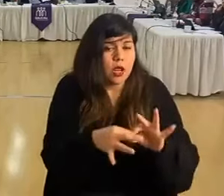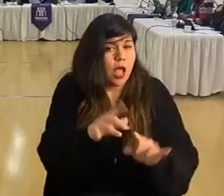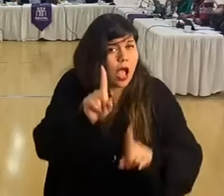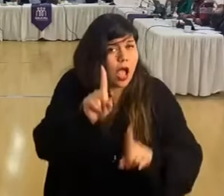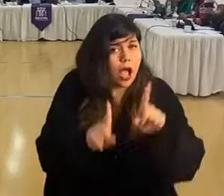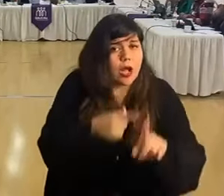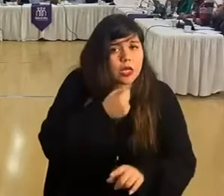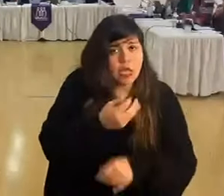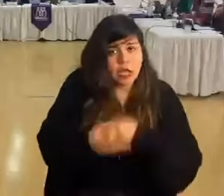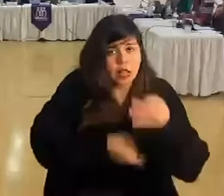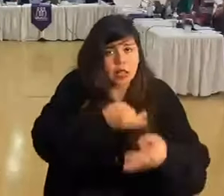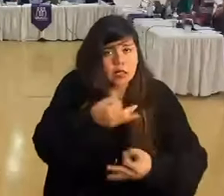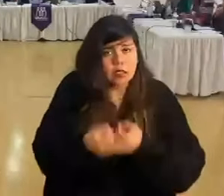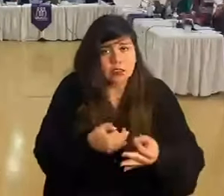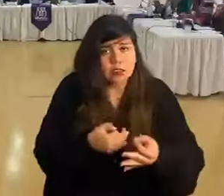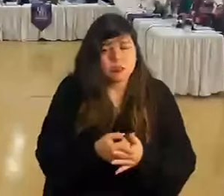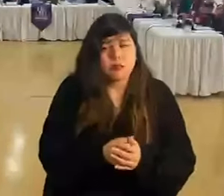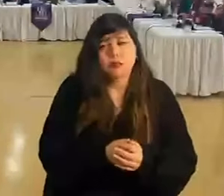¿Alguien quiere tomar la palabra?